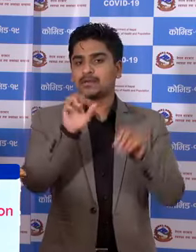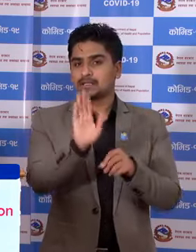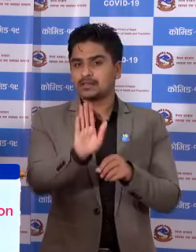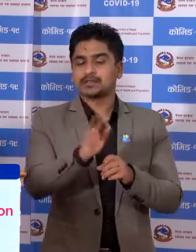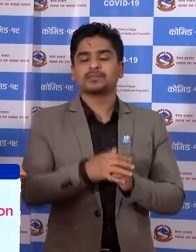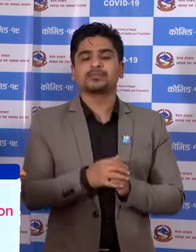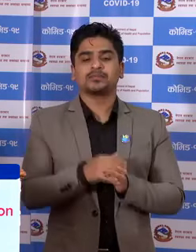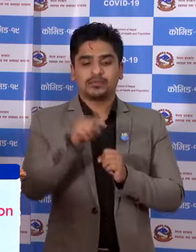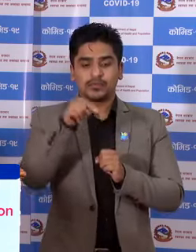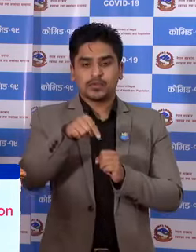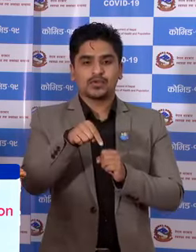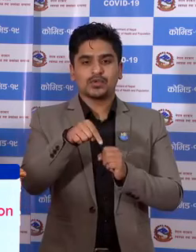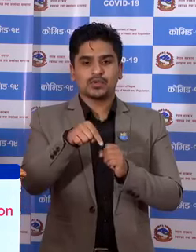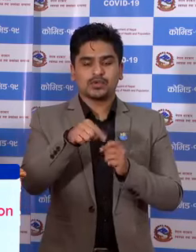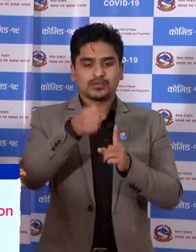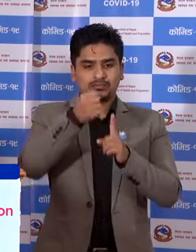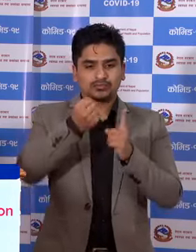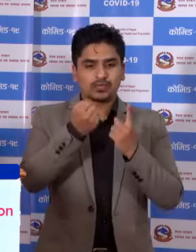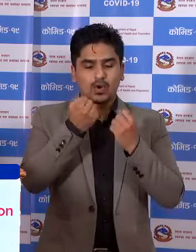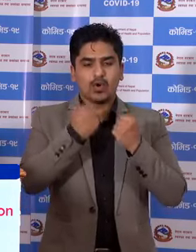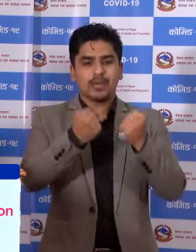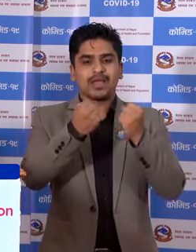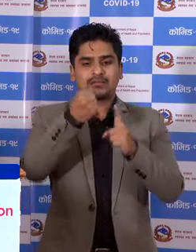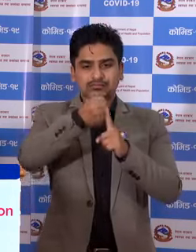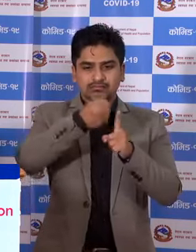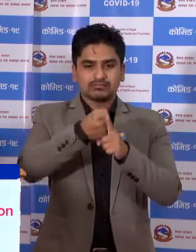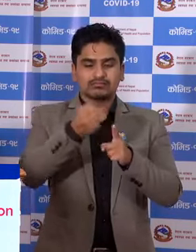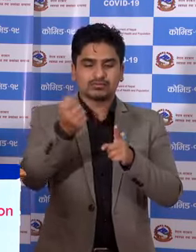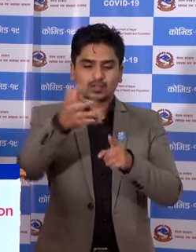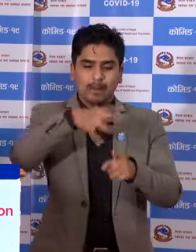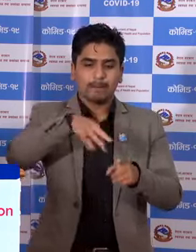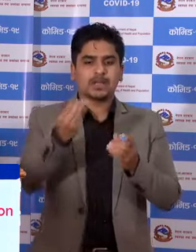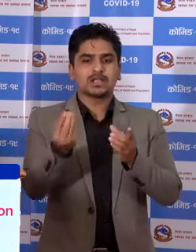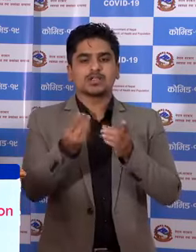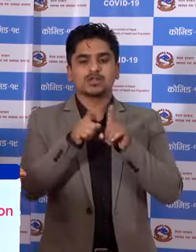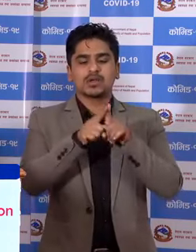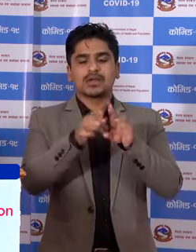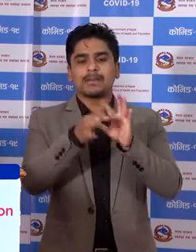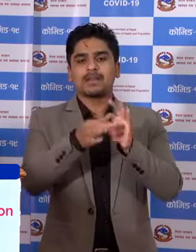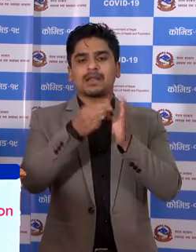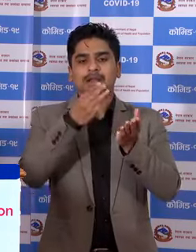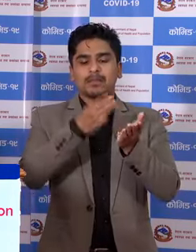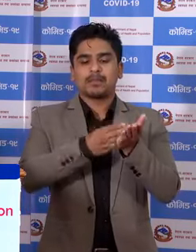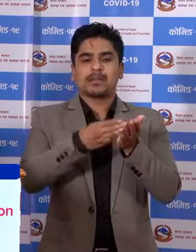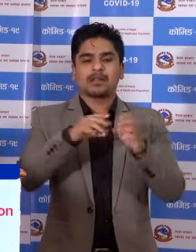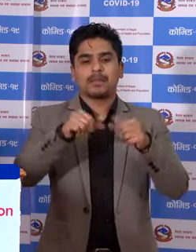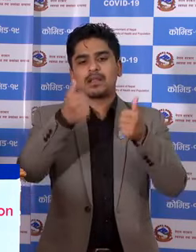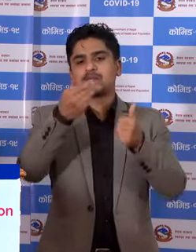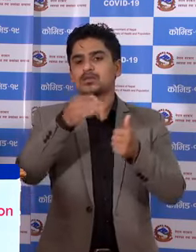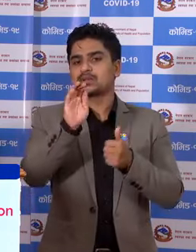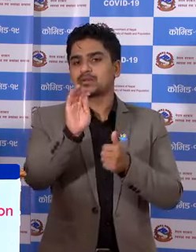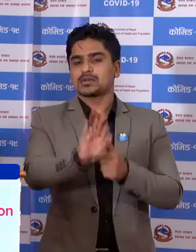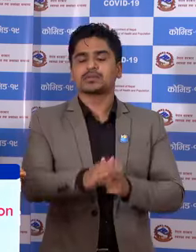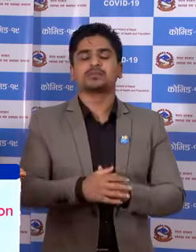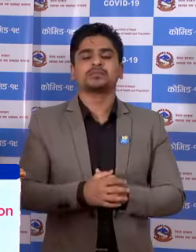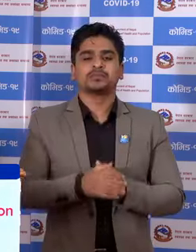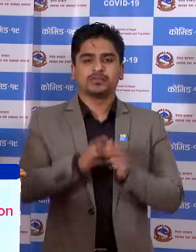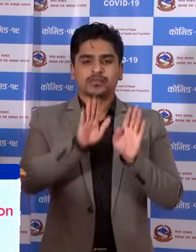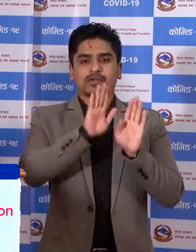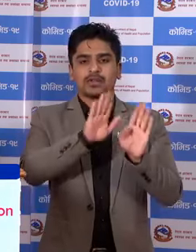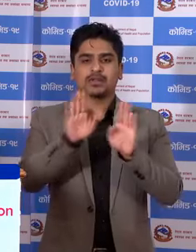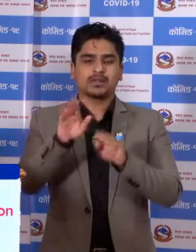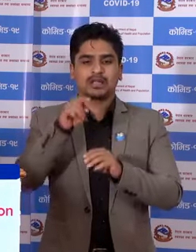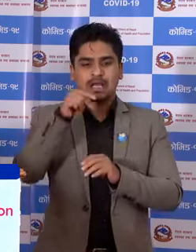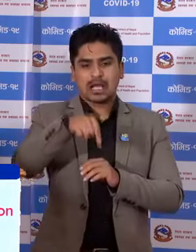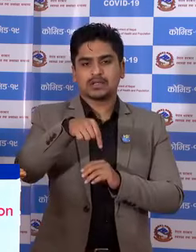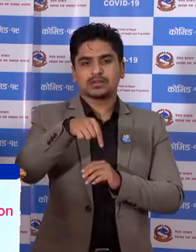छा यो लड़ाई तपैं हैमी सबई संगई मिलेरा मात्रा जितन सक्कीन छा धन्य